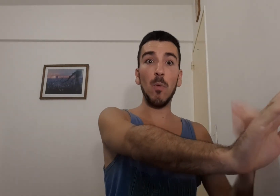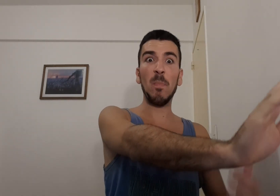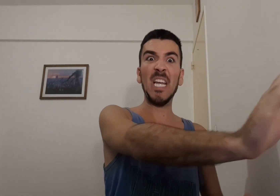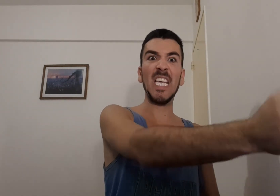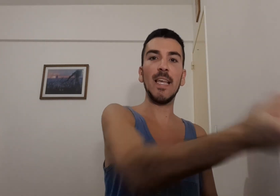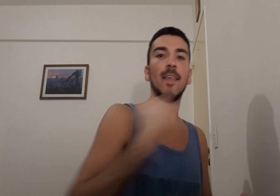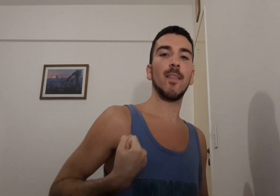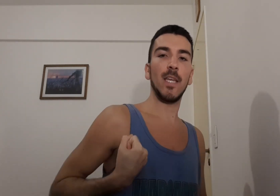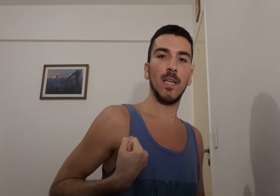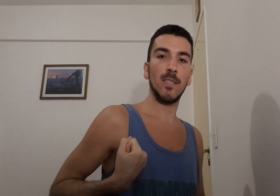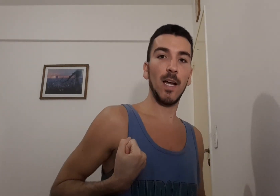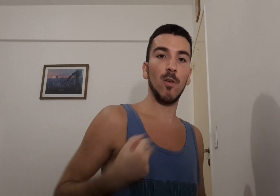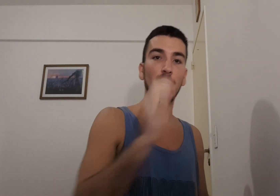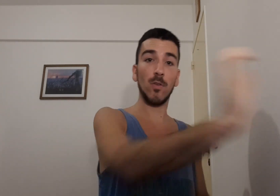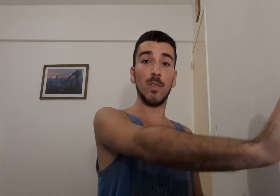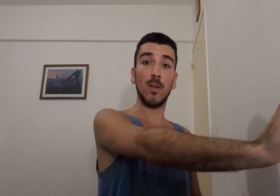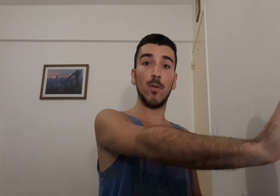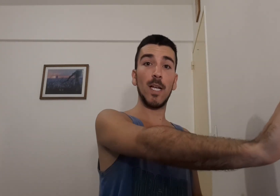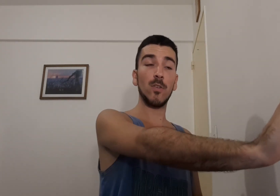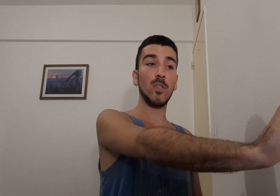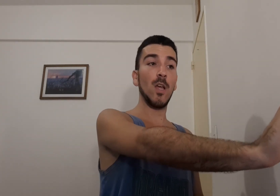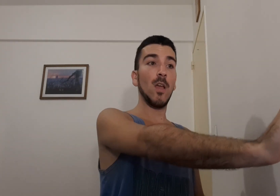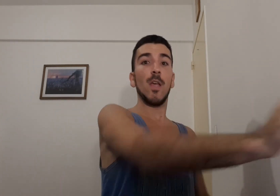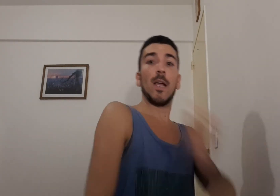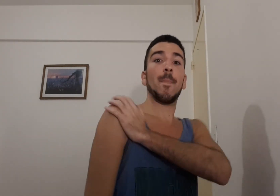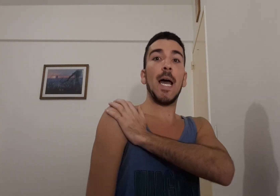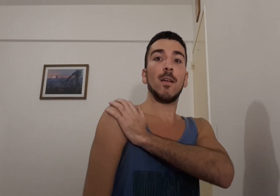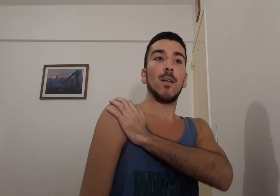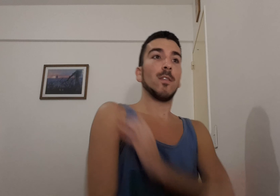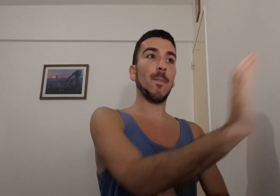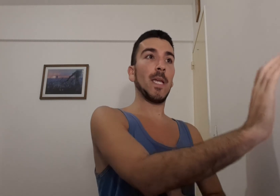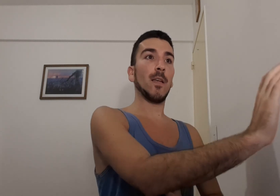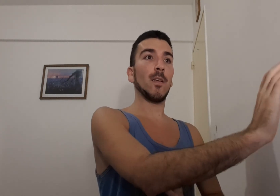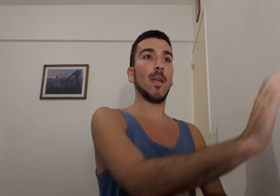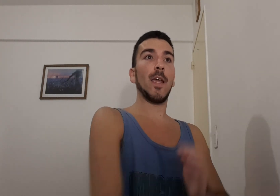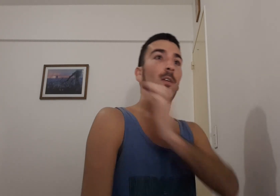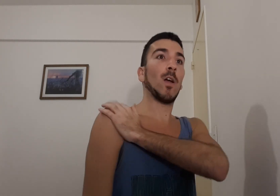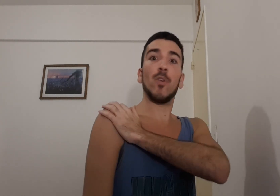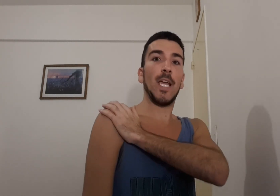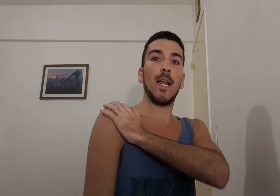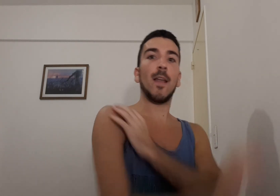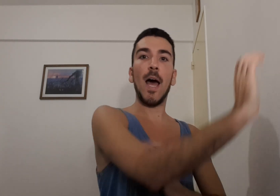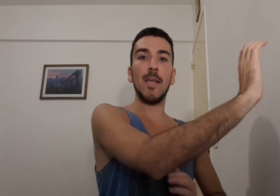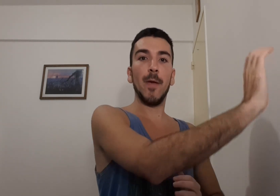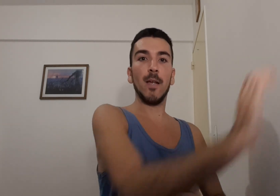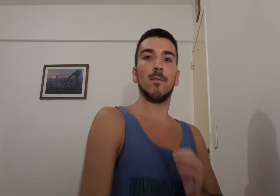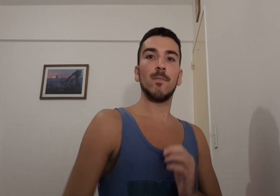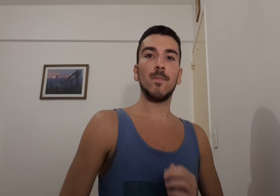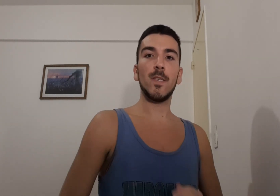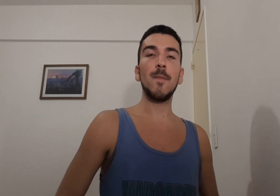complejidad de sacar los brazos cuando estén con los brazos, cambiar también, cuando quieran, A y B. ¿Sí?